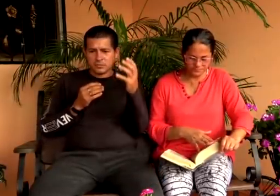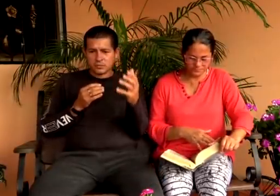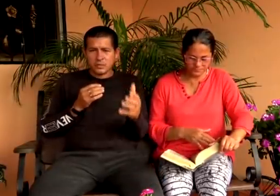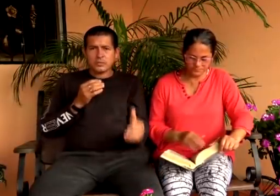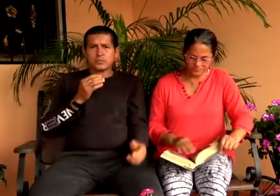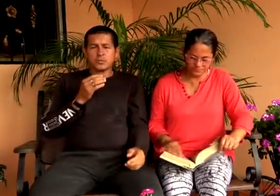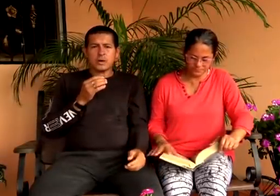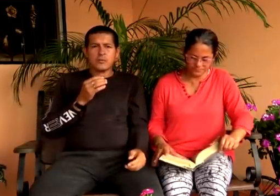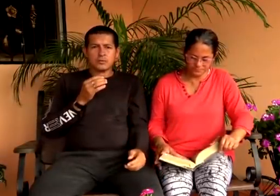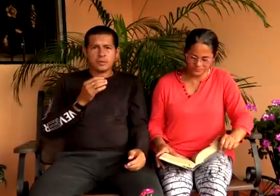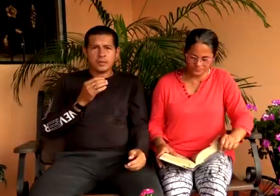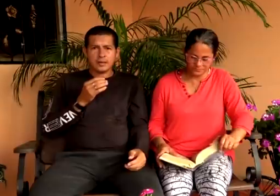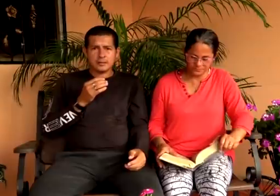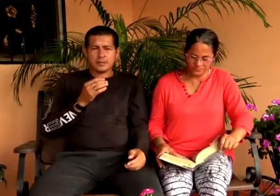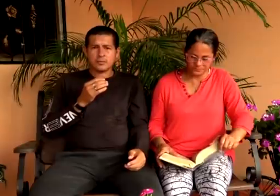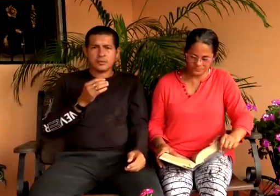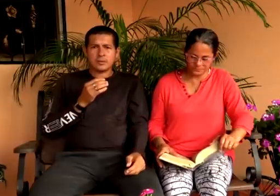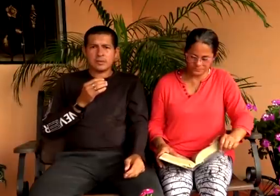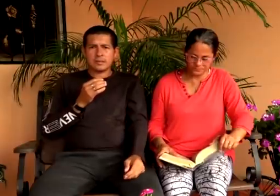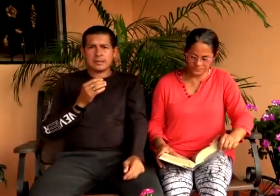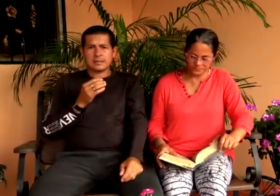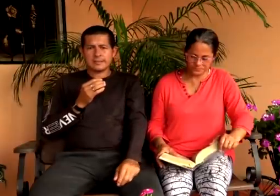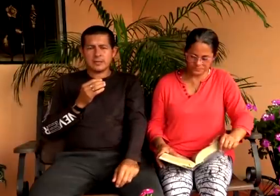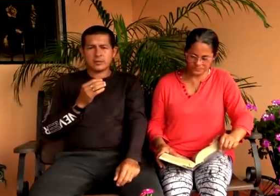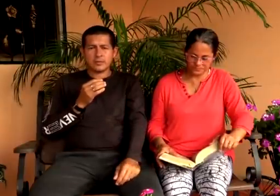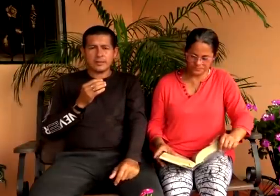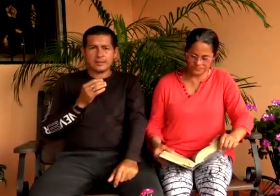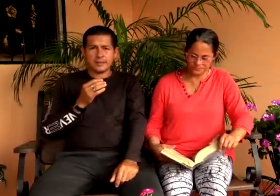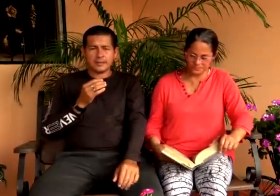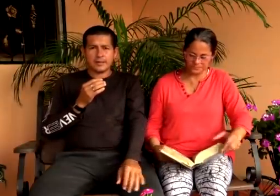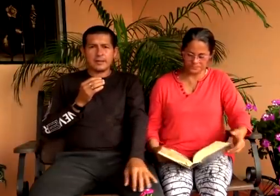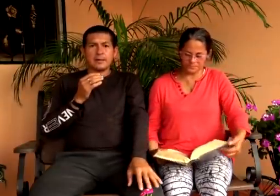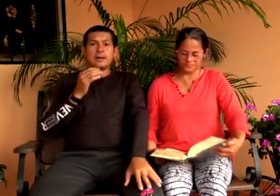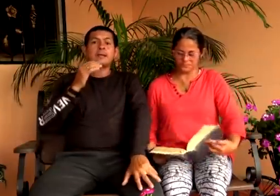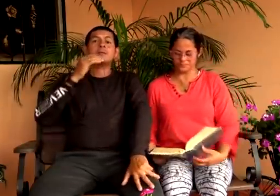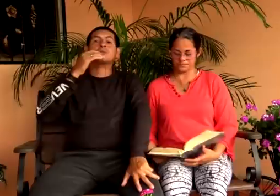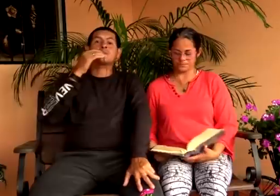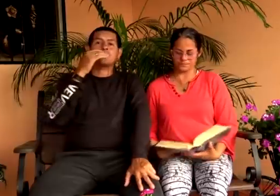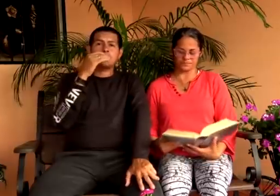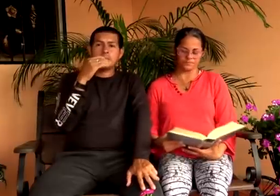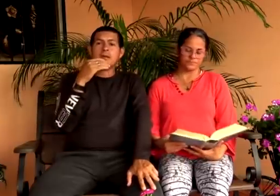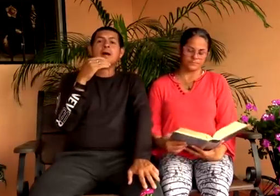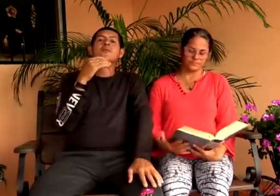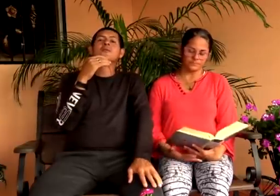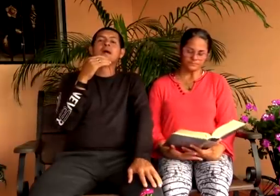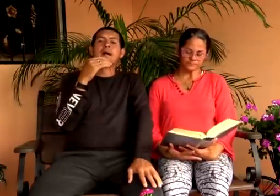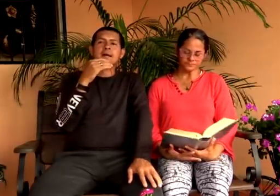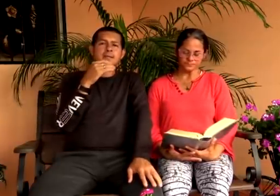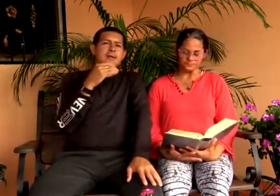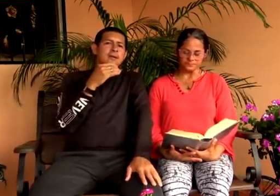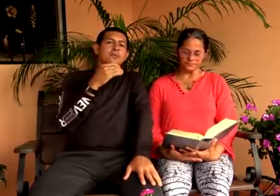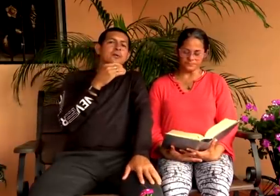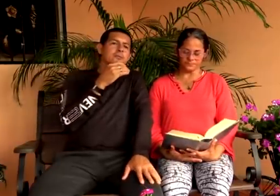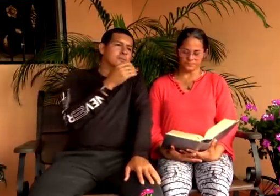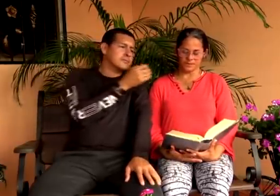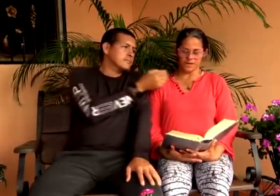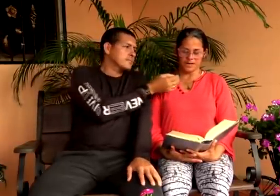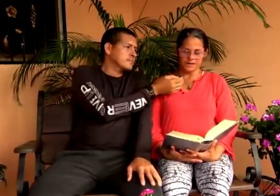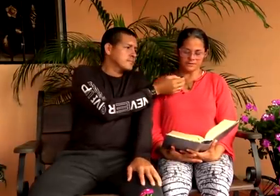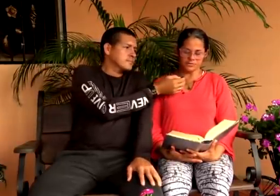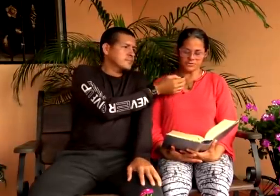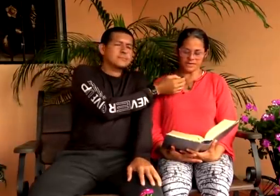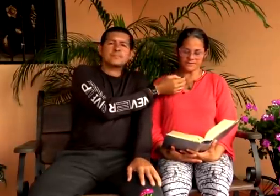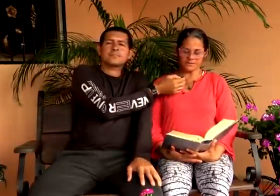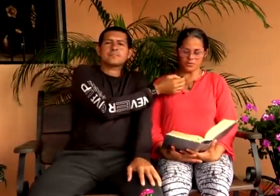con toda su autoridad tanto en el cielo como en la tierra ha dicho y nos ha dejado garantía escuchemos